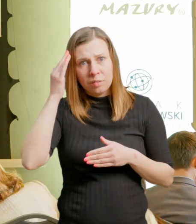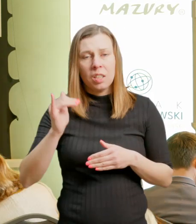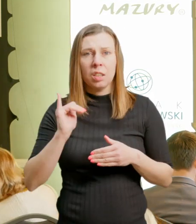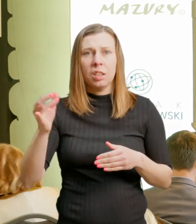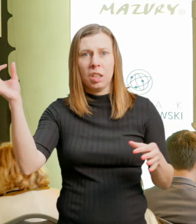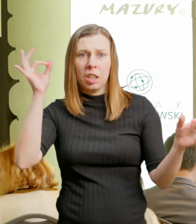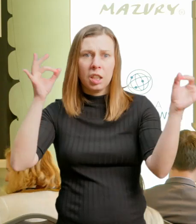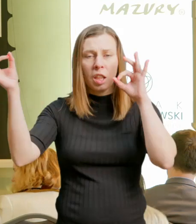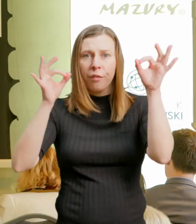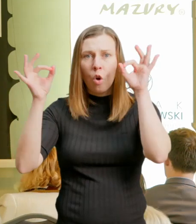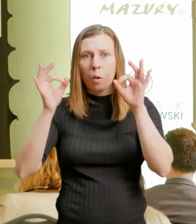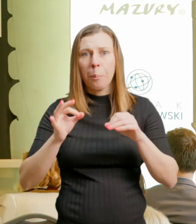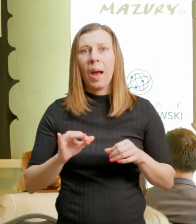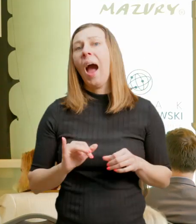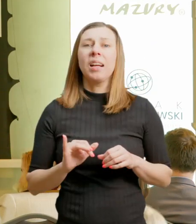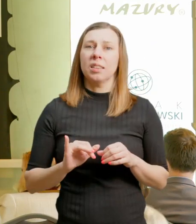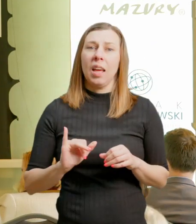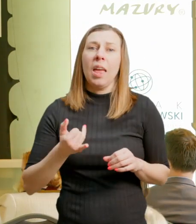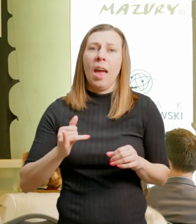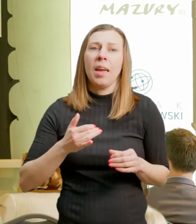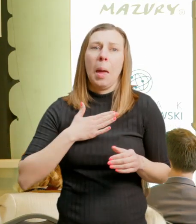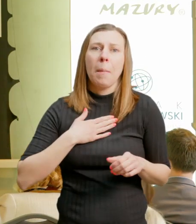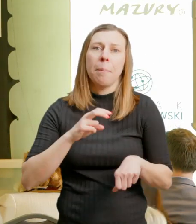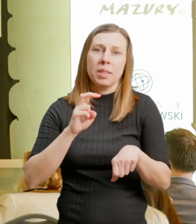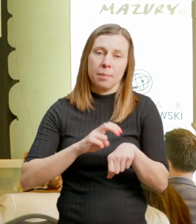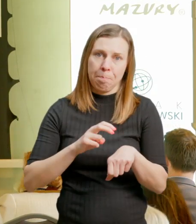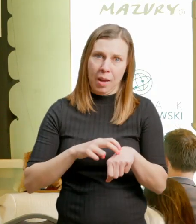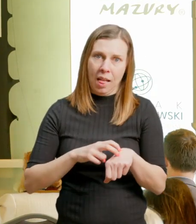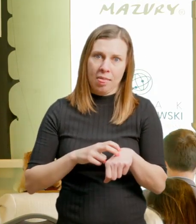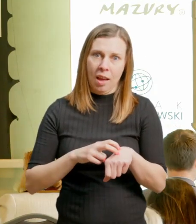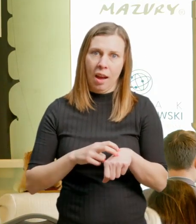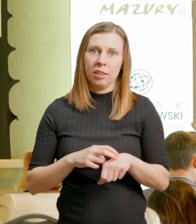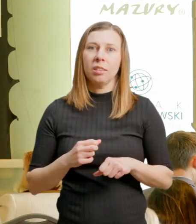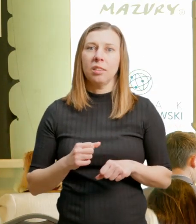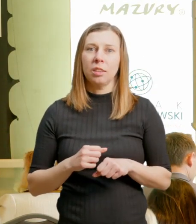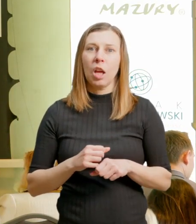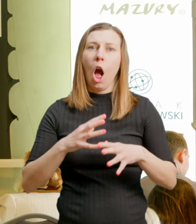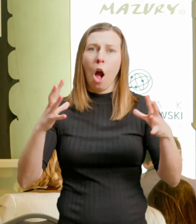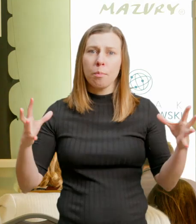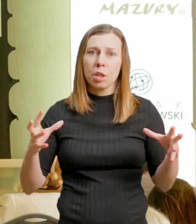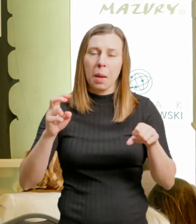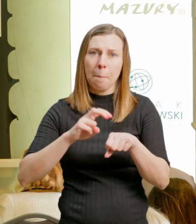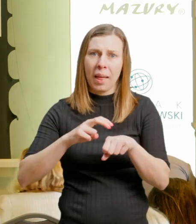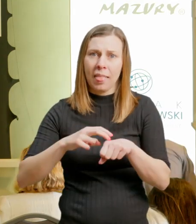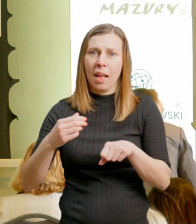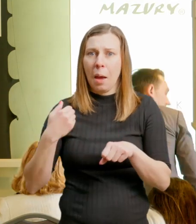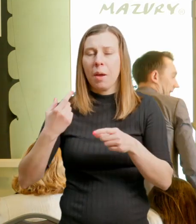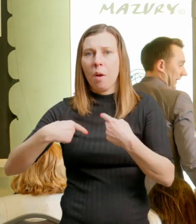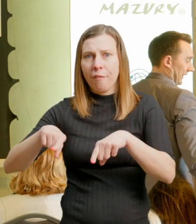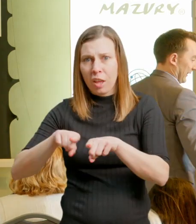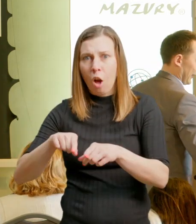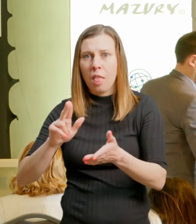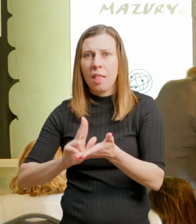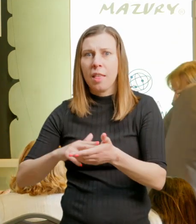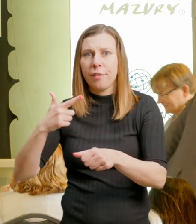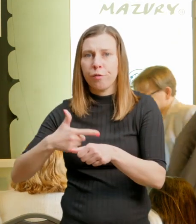wiedzę i informacje, które są udziałem badań, olbrzymich